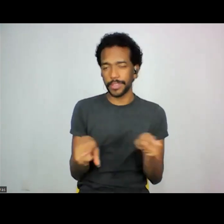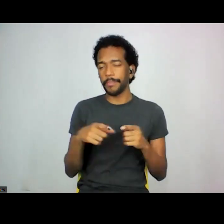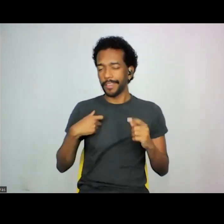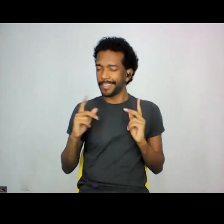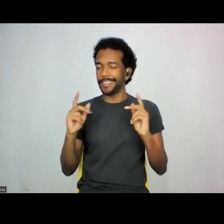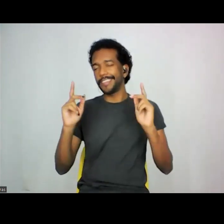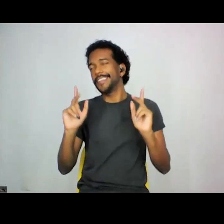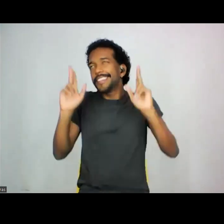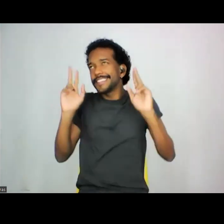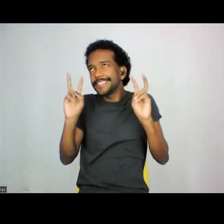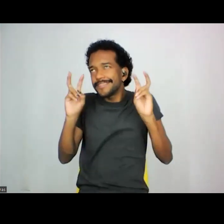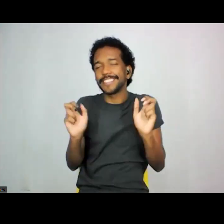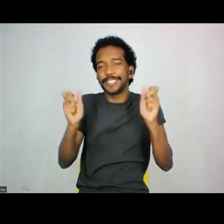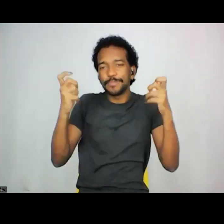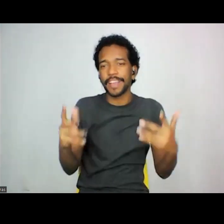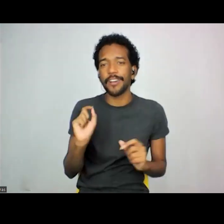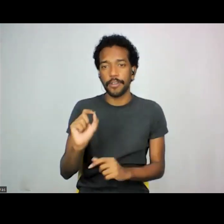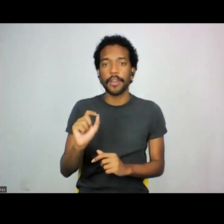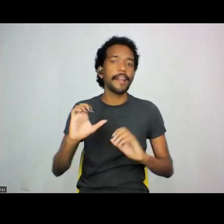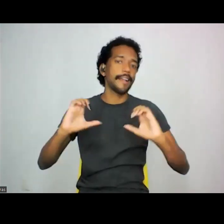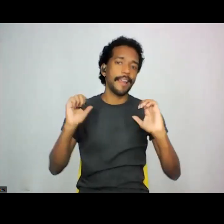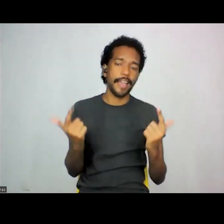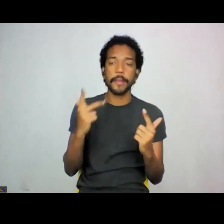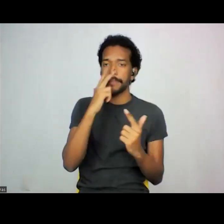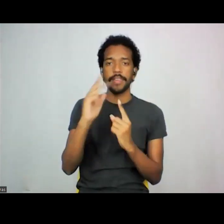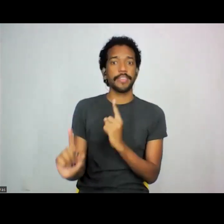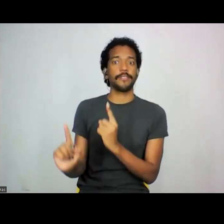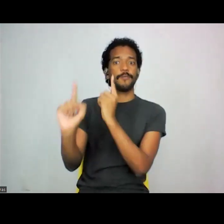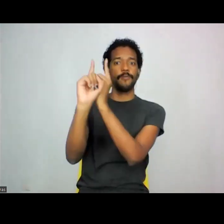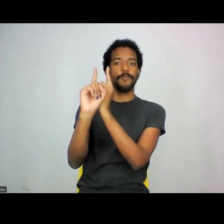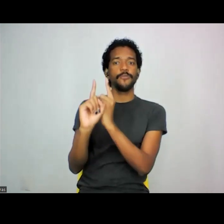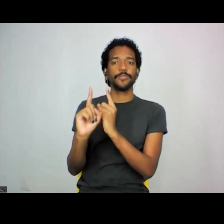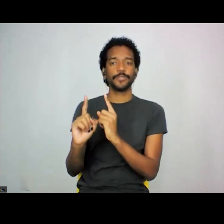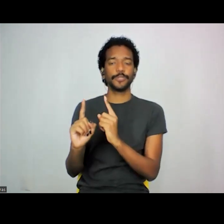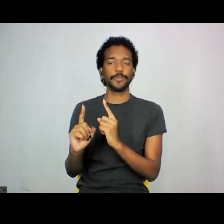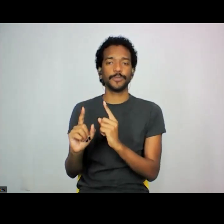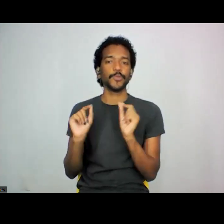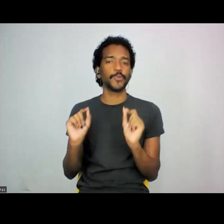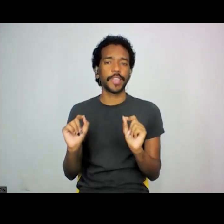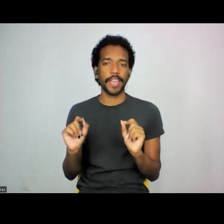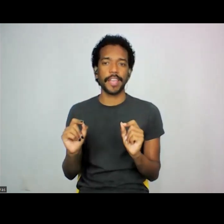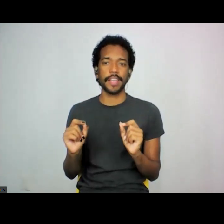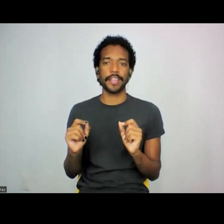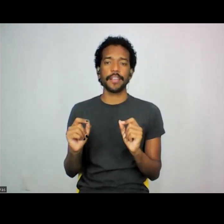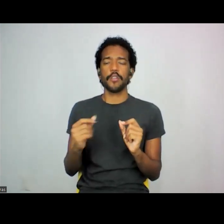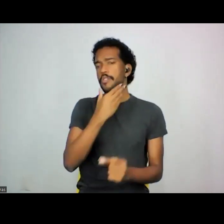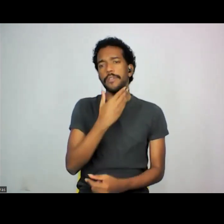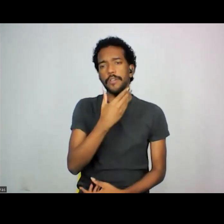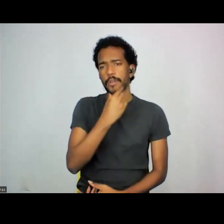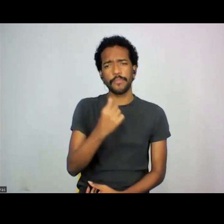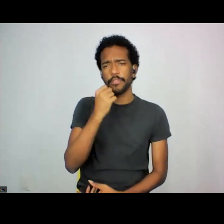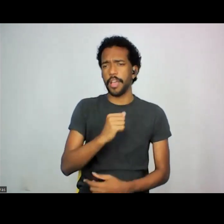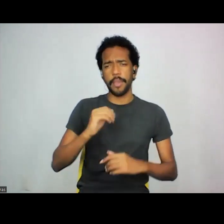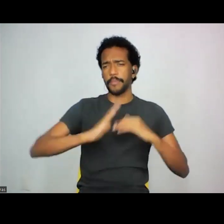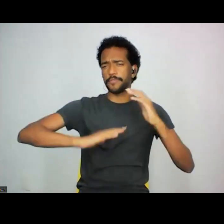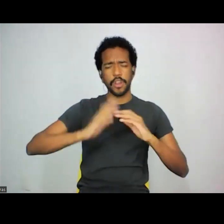é, obviamente, que é um encontro que diz estimular, né, todas e todos os profissionais,